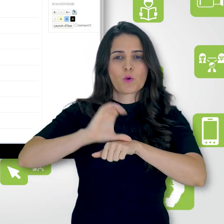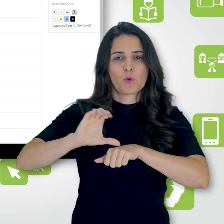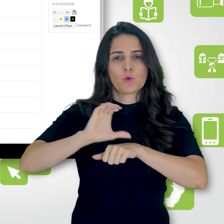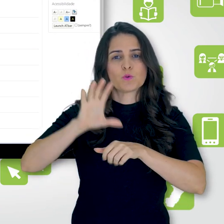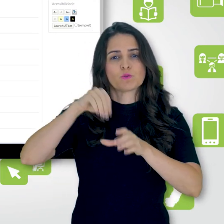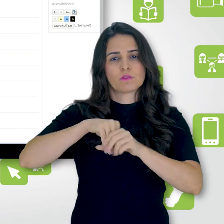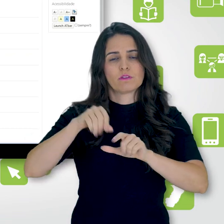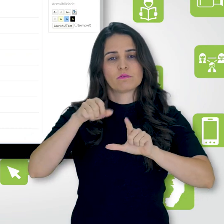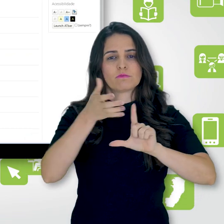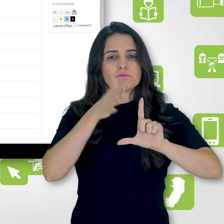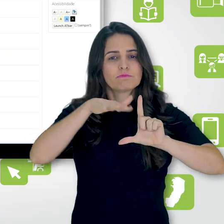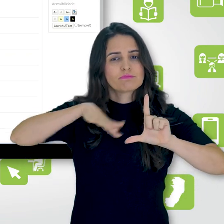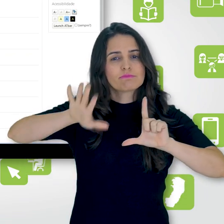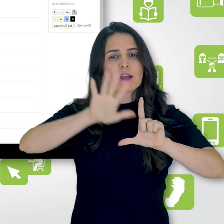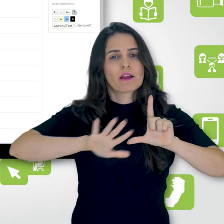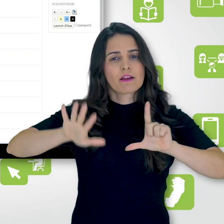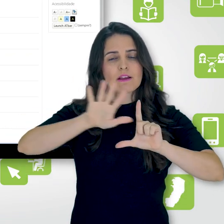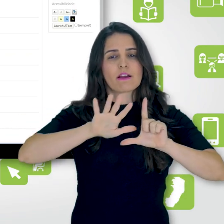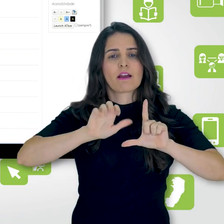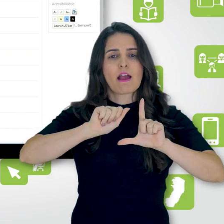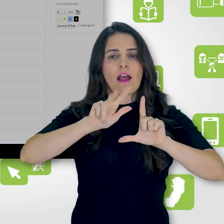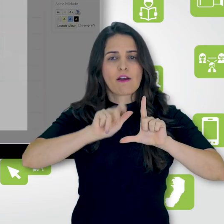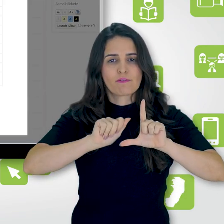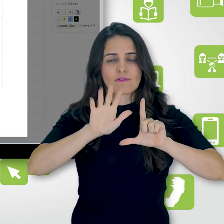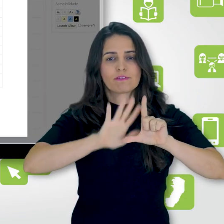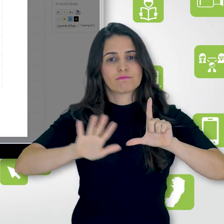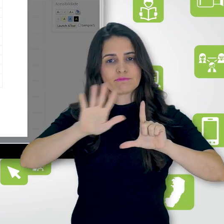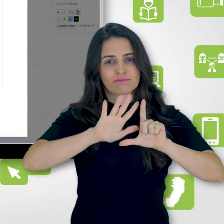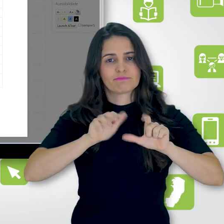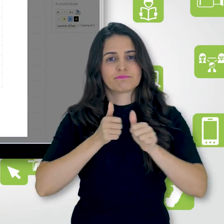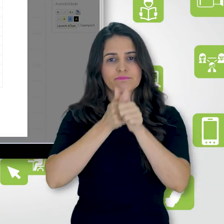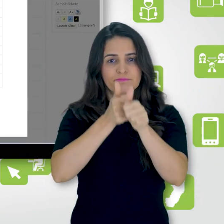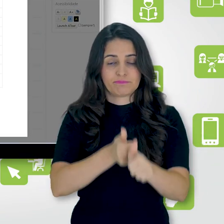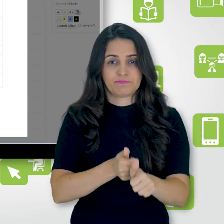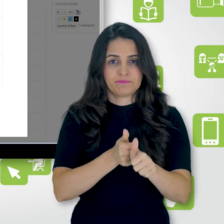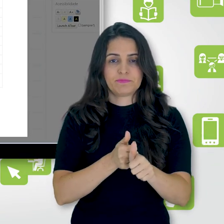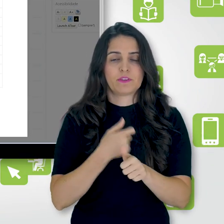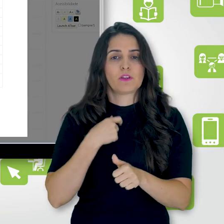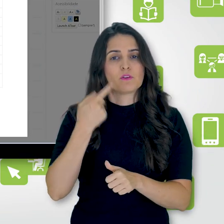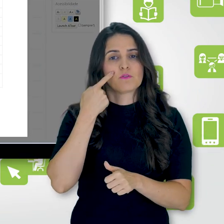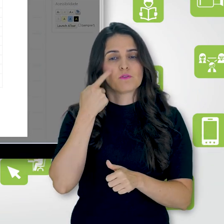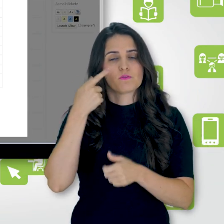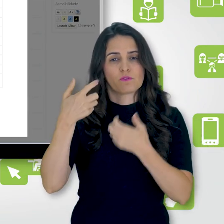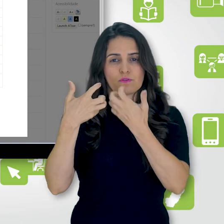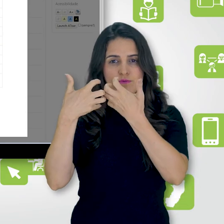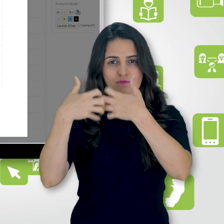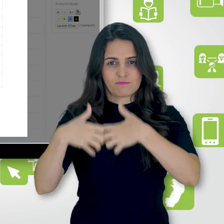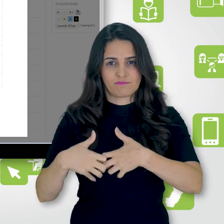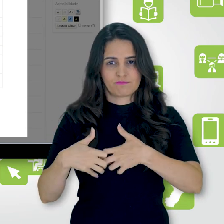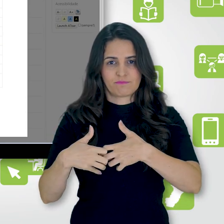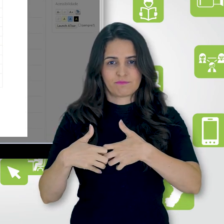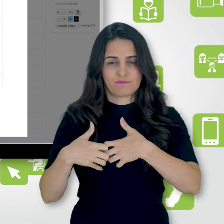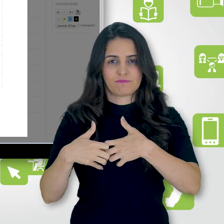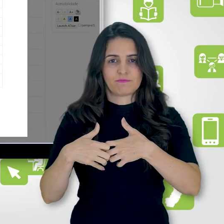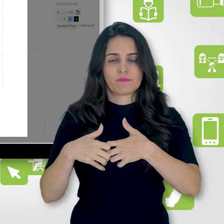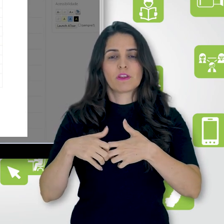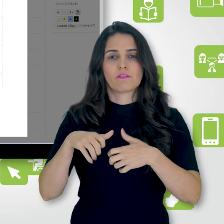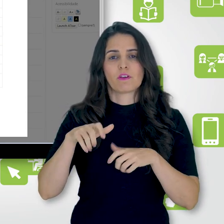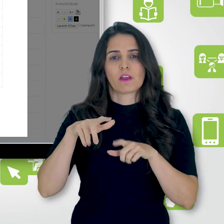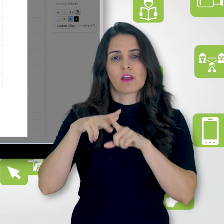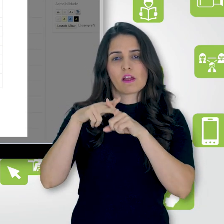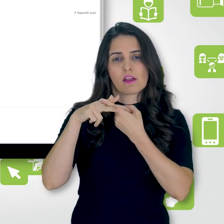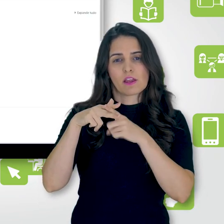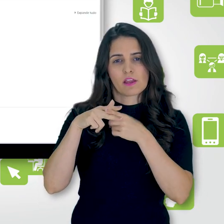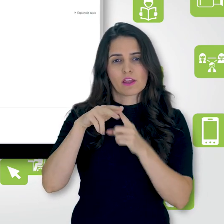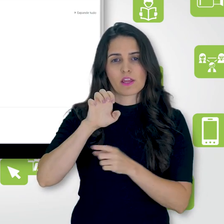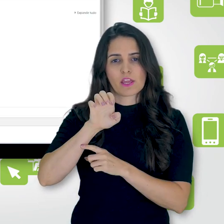sala virtual. Então, primeiramente, nós vamos aqui em gerenciamento do curso e vamos aqui em editar